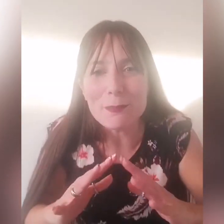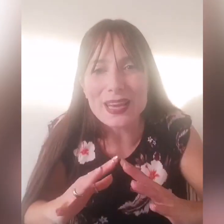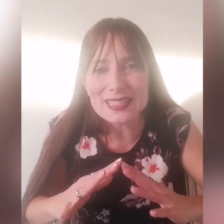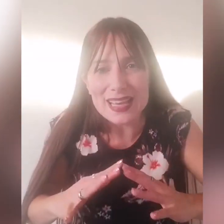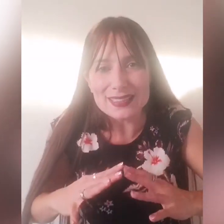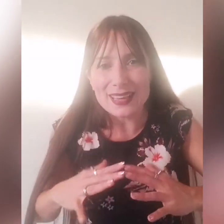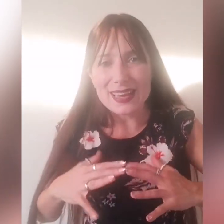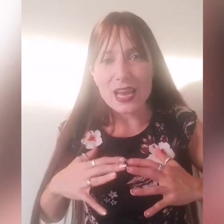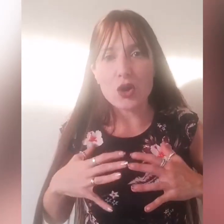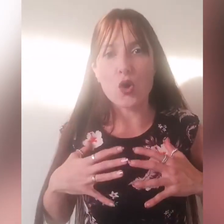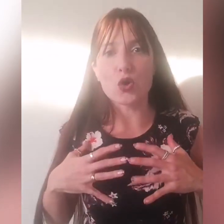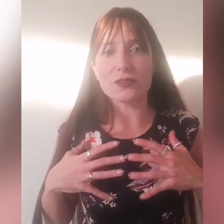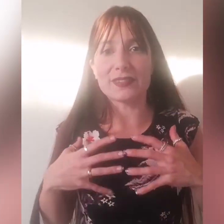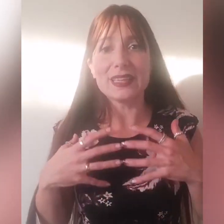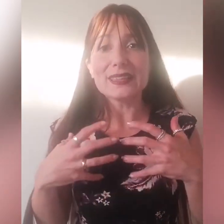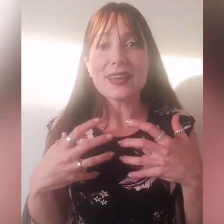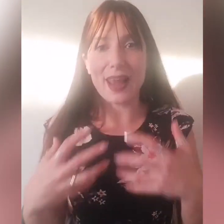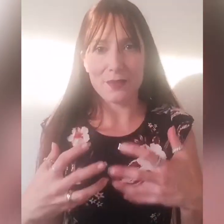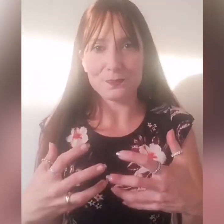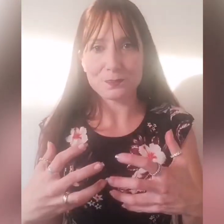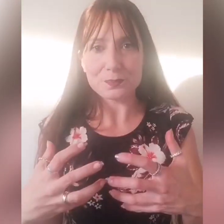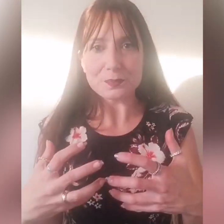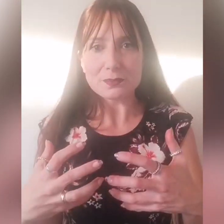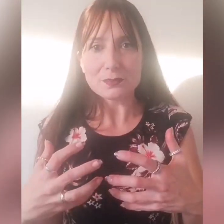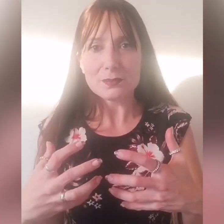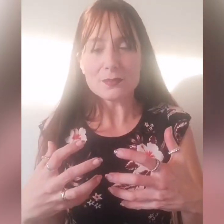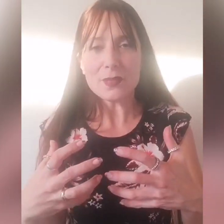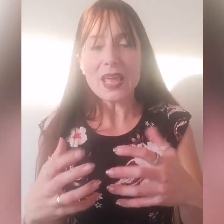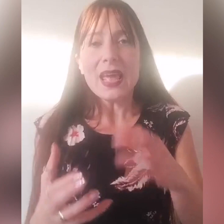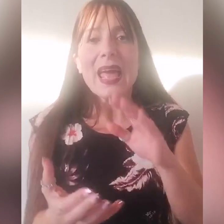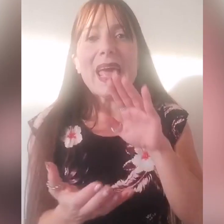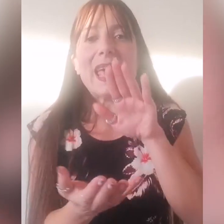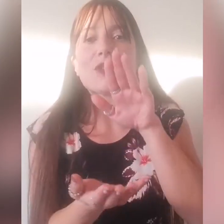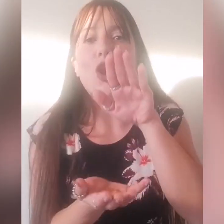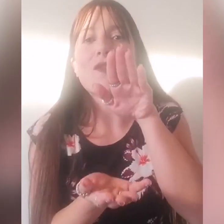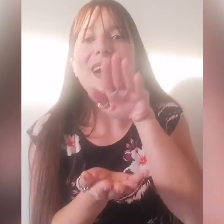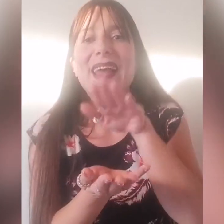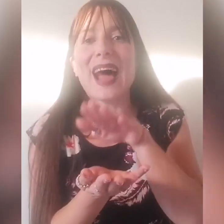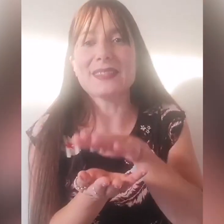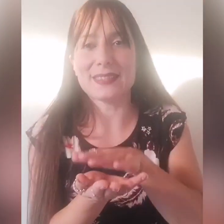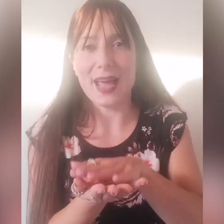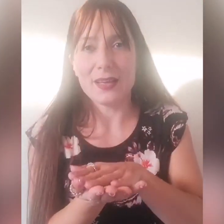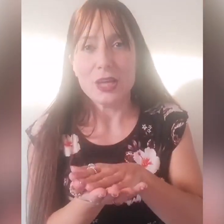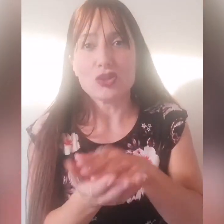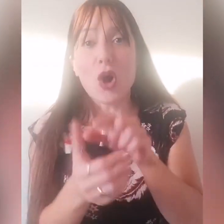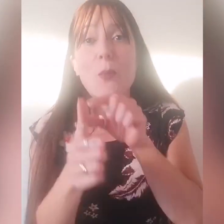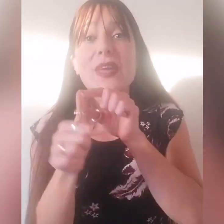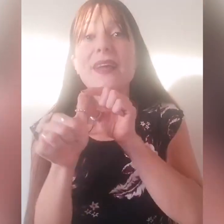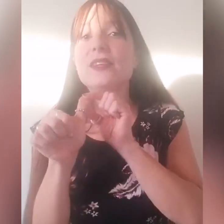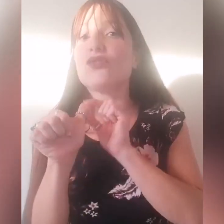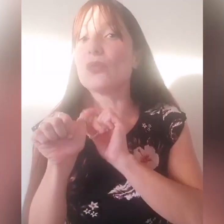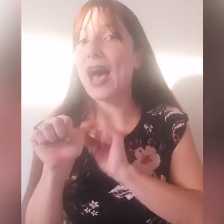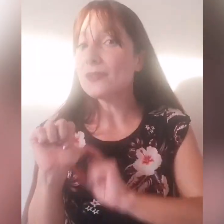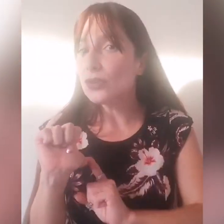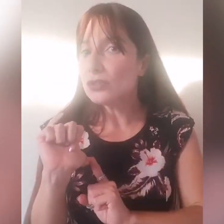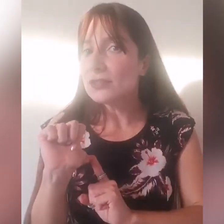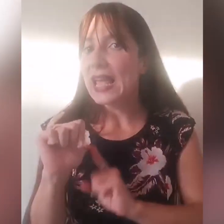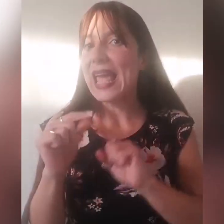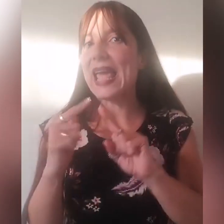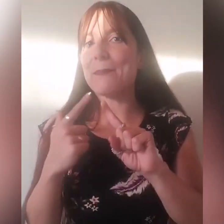presenta nel cortile del re e trova grazia dopo che ha digiunato e